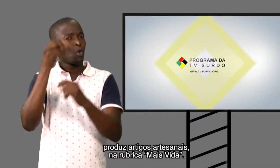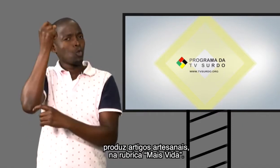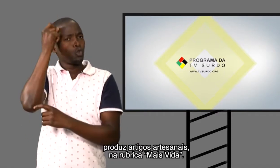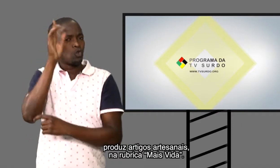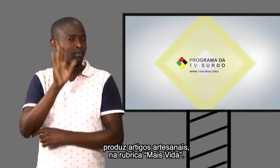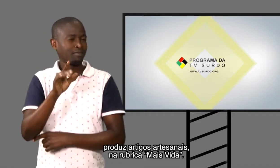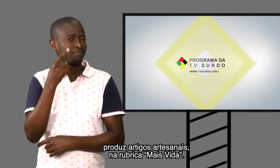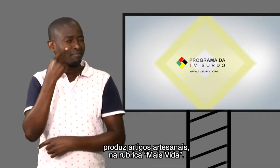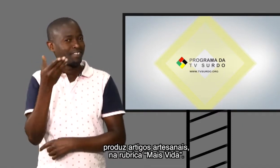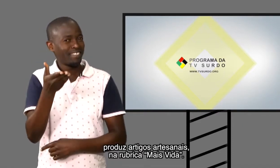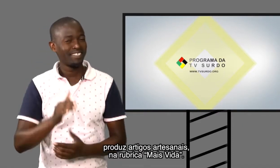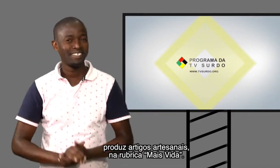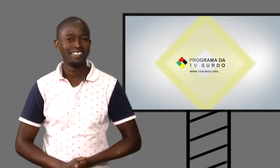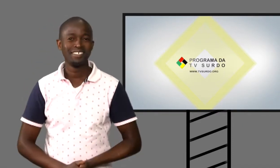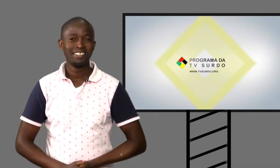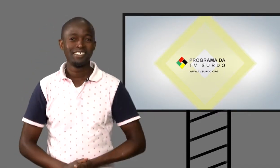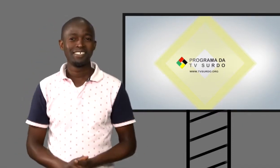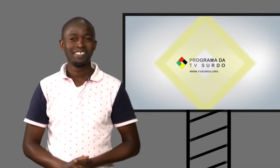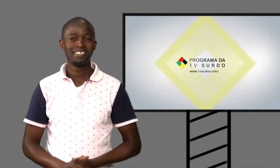artesanais na rubrica Mais Vida.